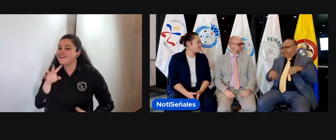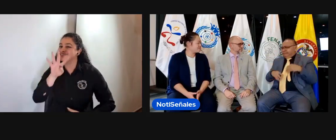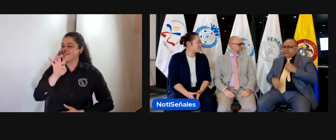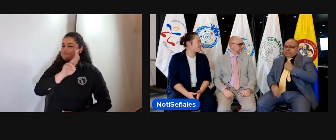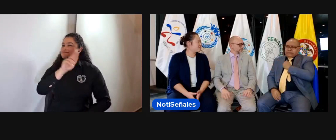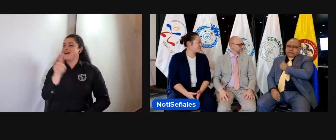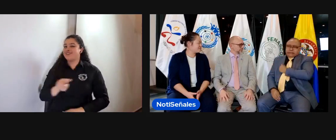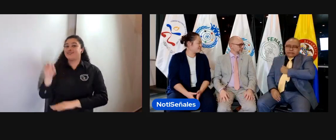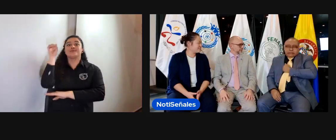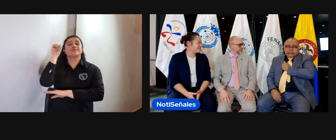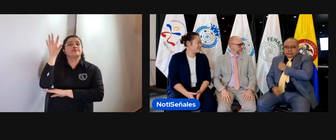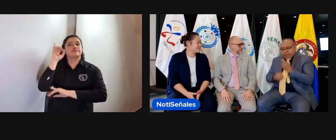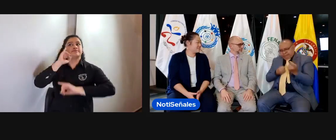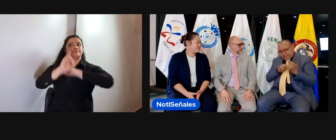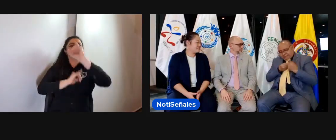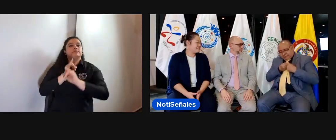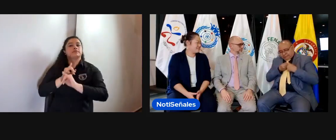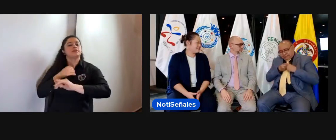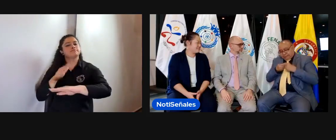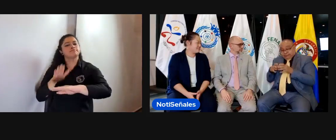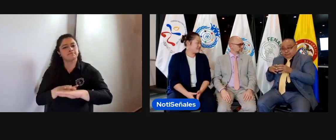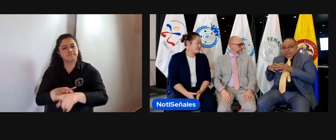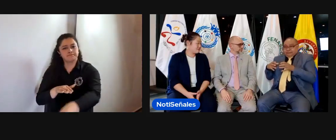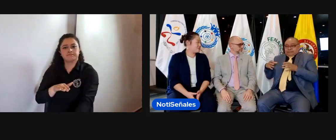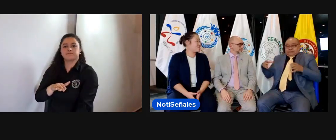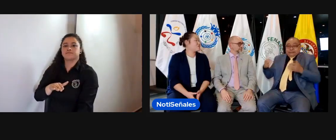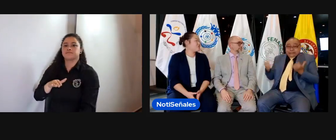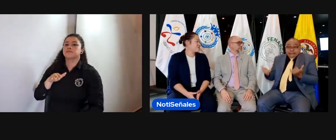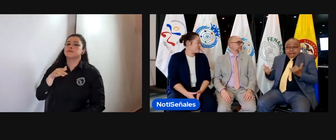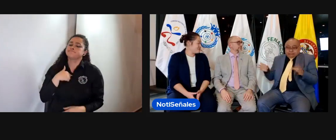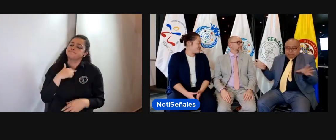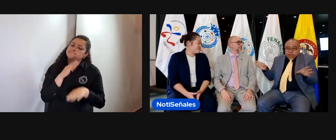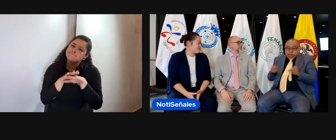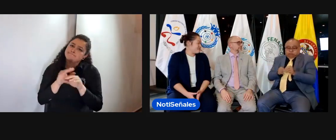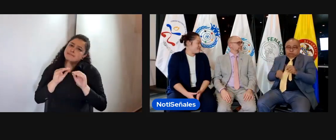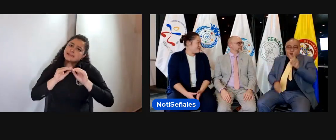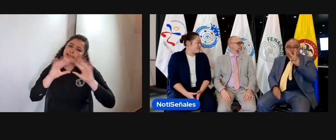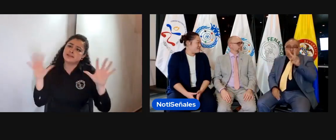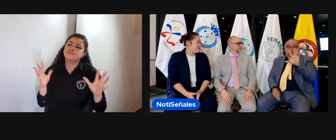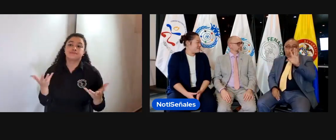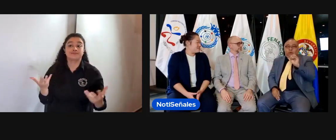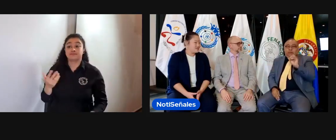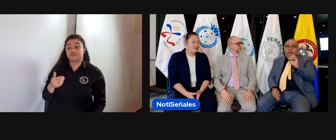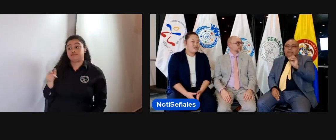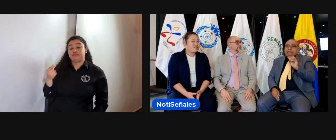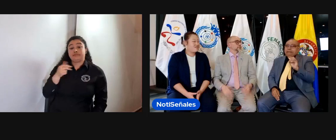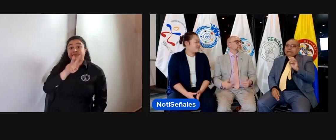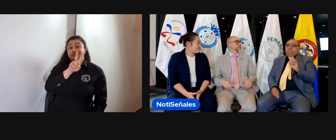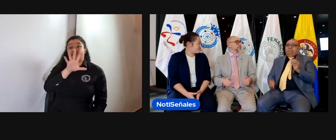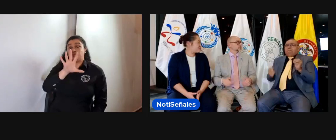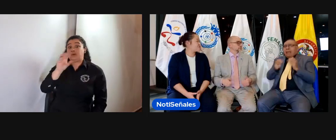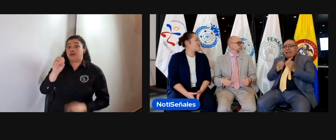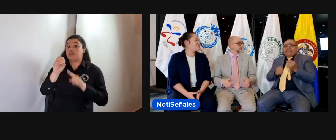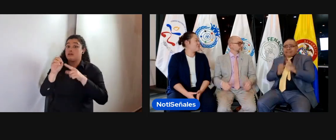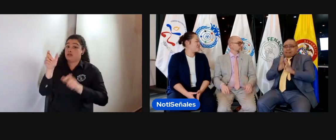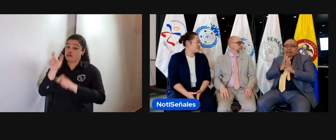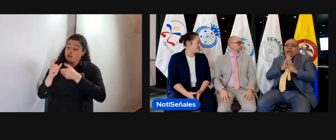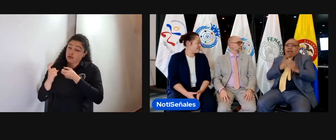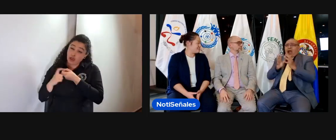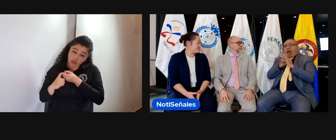nuestro encuentro internacional, hemos llenado todos los cursos, en este momento llegamos a 250 inscritos,